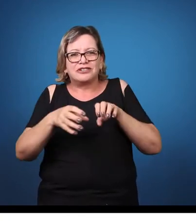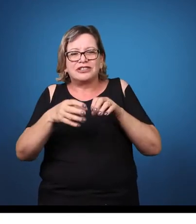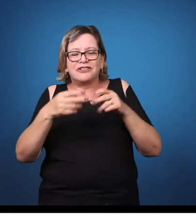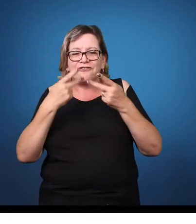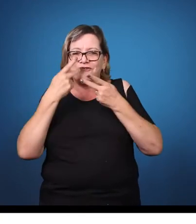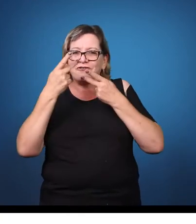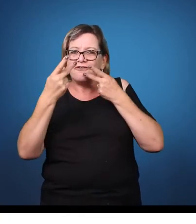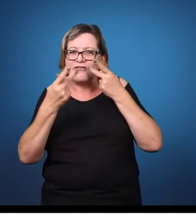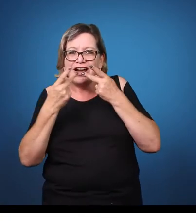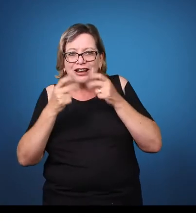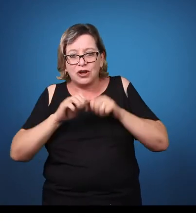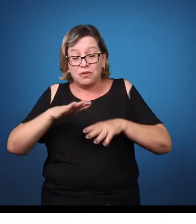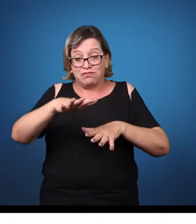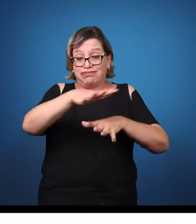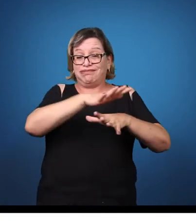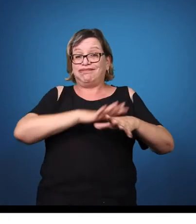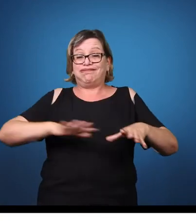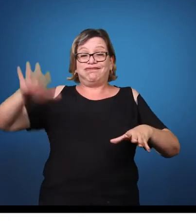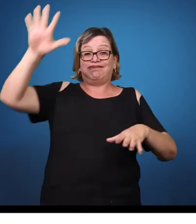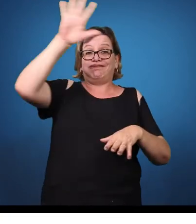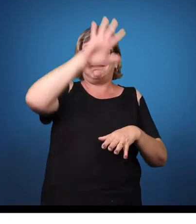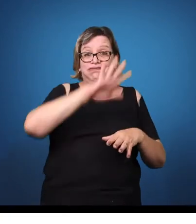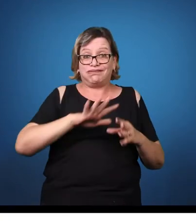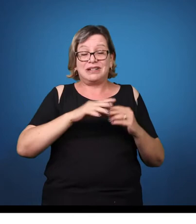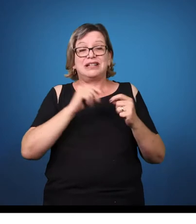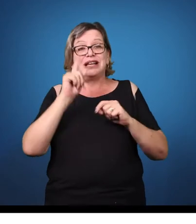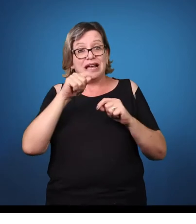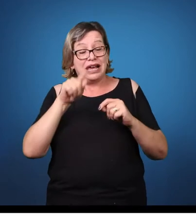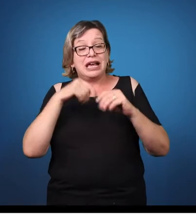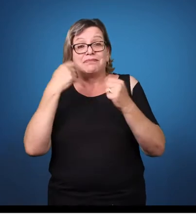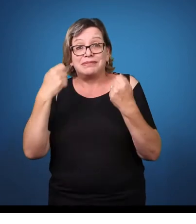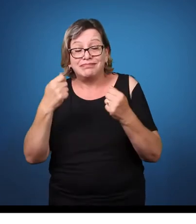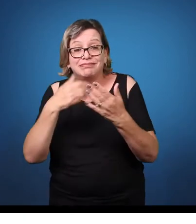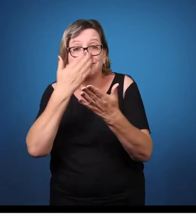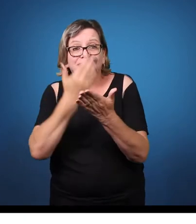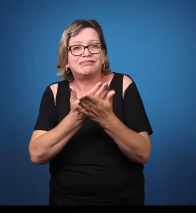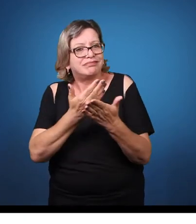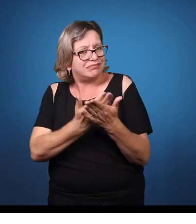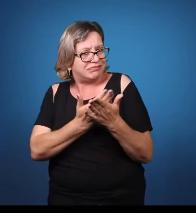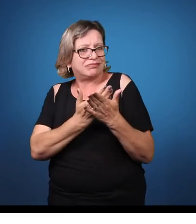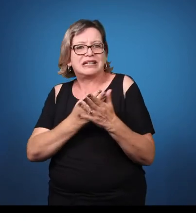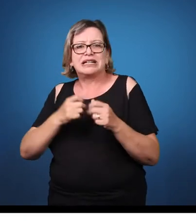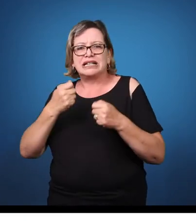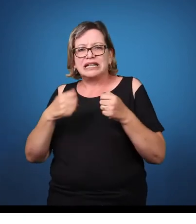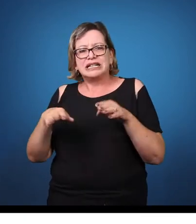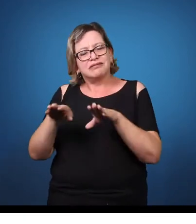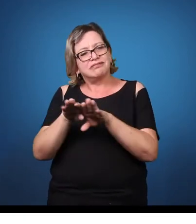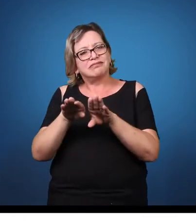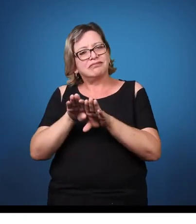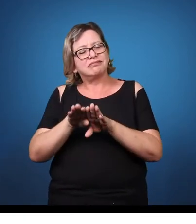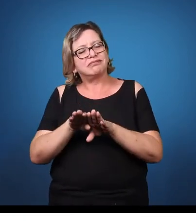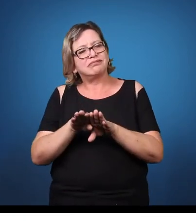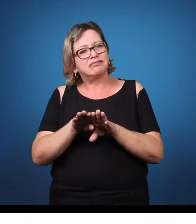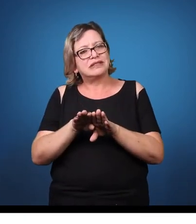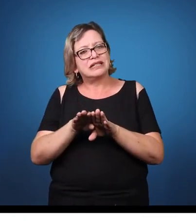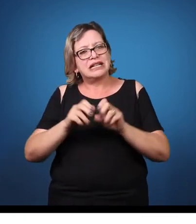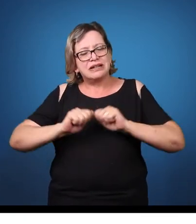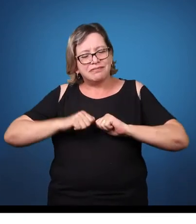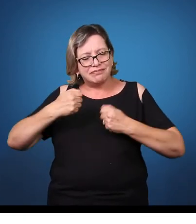menos. Infelizmente, Marcio, na educação é muito formatado. Então, um semestre eu tenho que dar conta